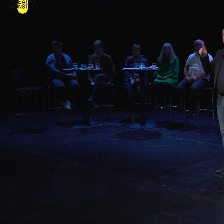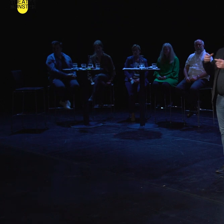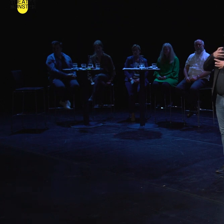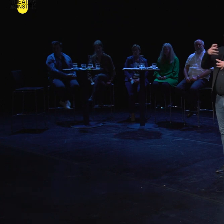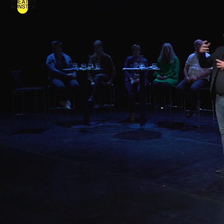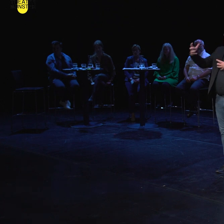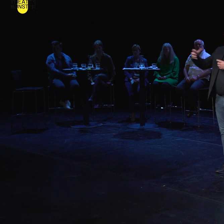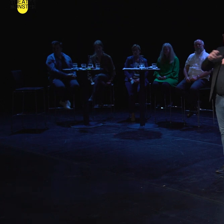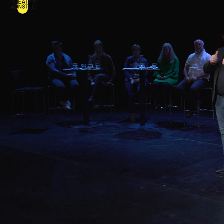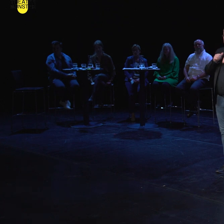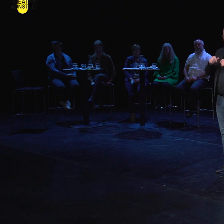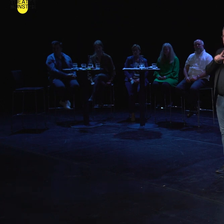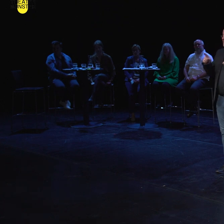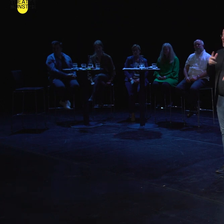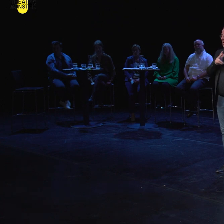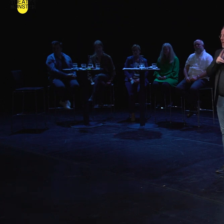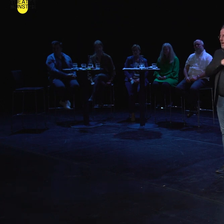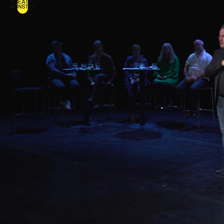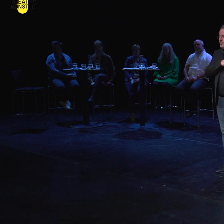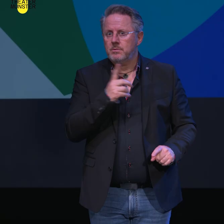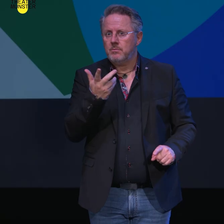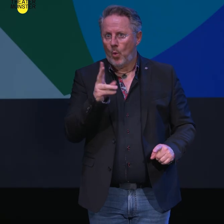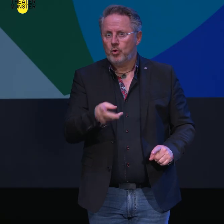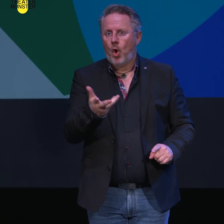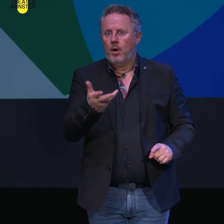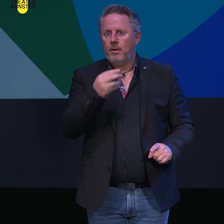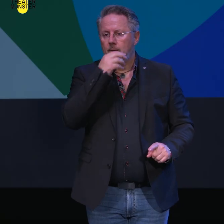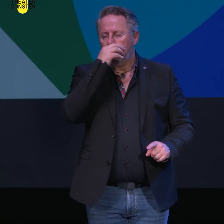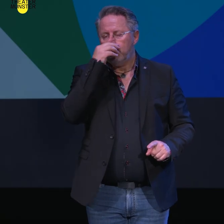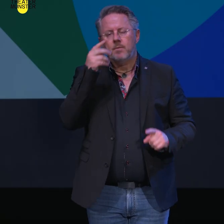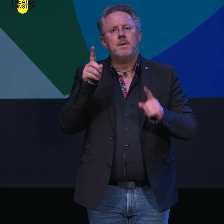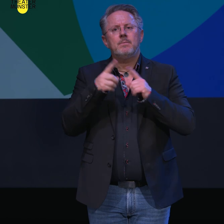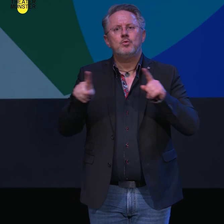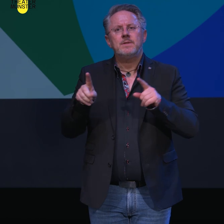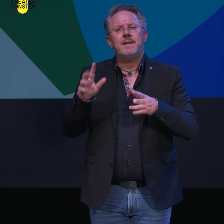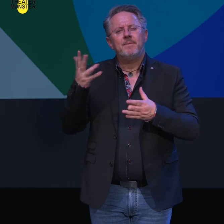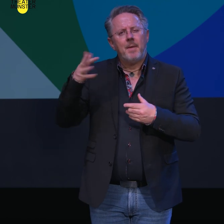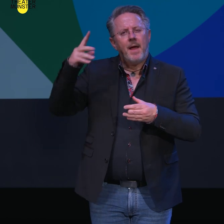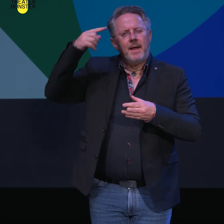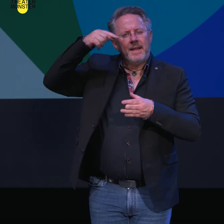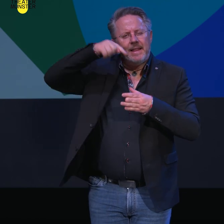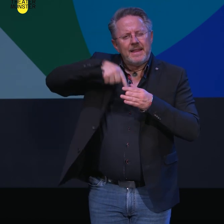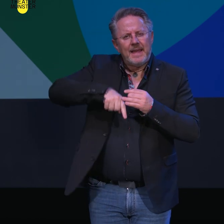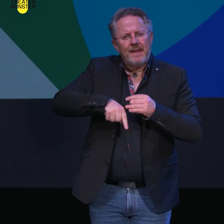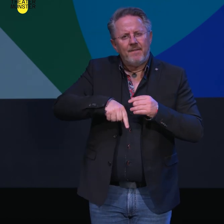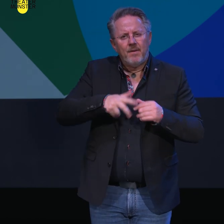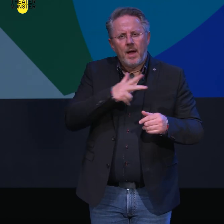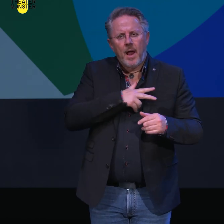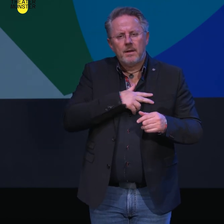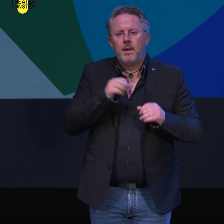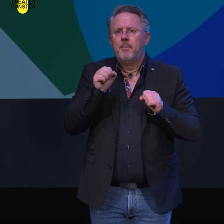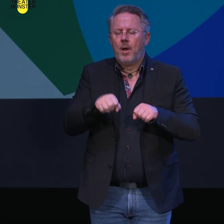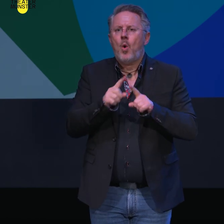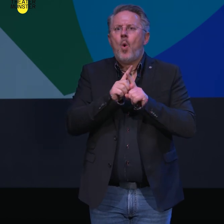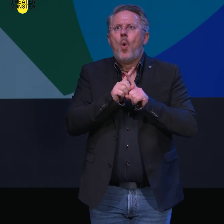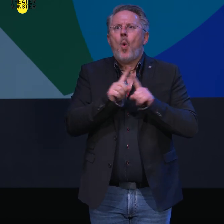Innenleben singt, ist das nicht unrealistisch? Oder fängt die Musik hier eine tiefere Realität ein, die man ohne Musik viel